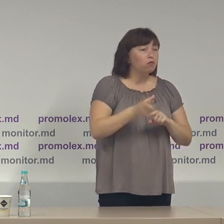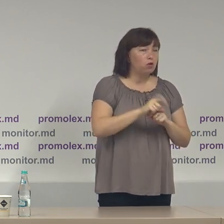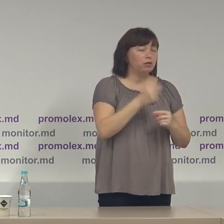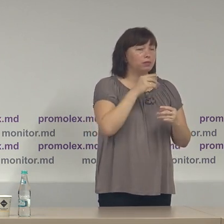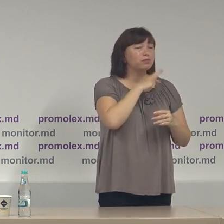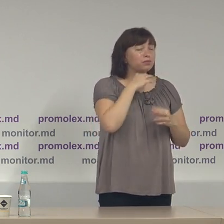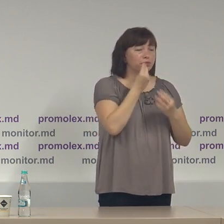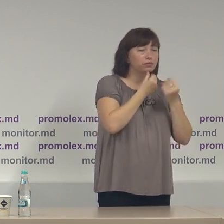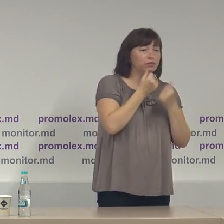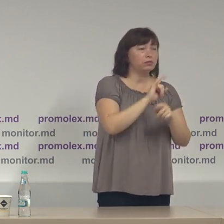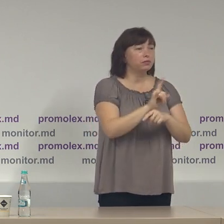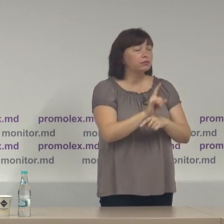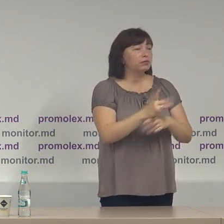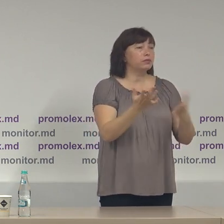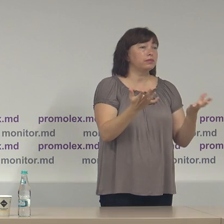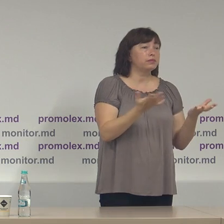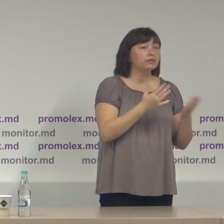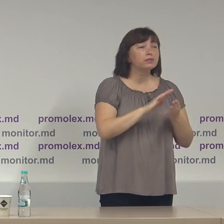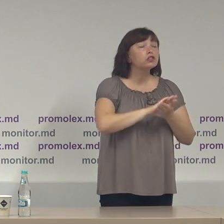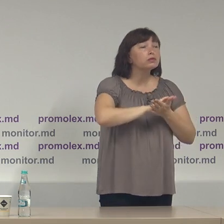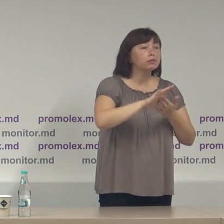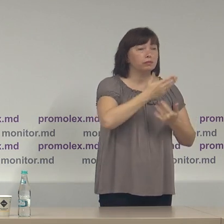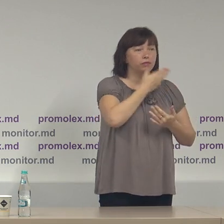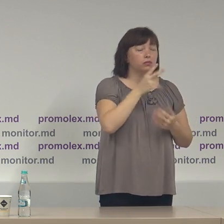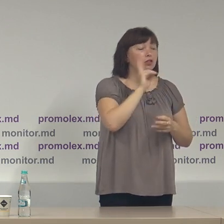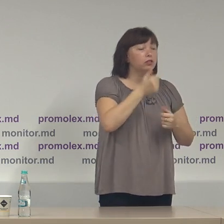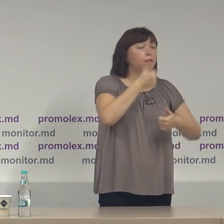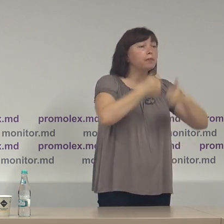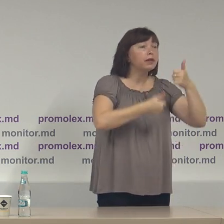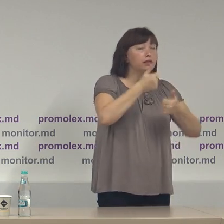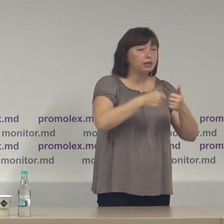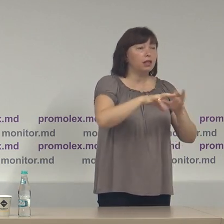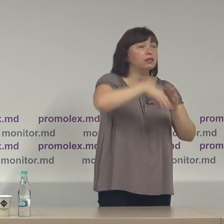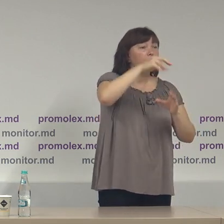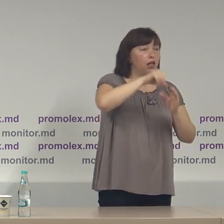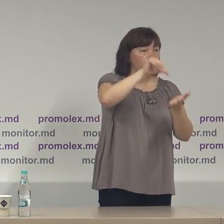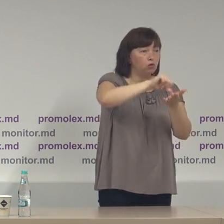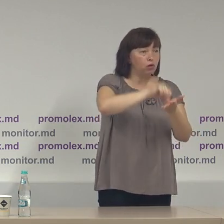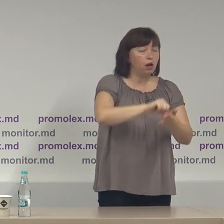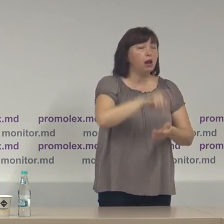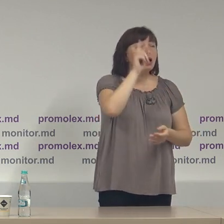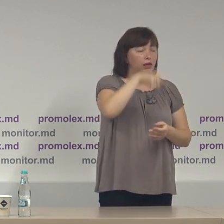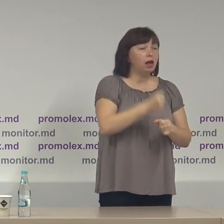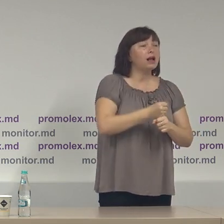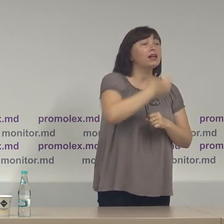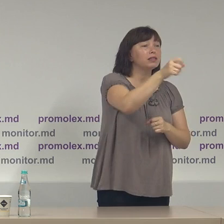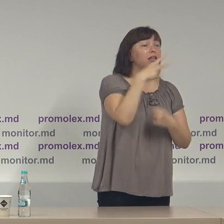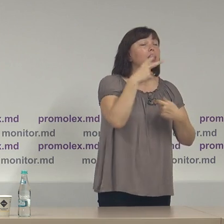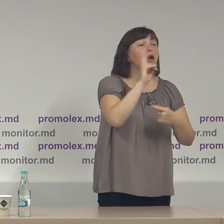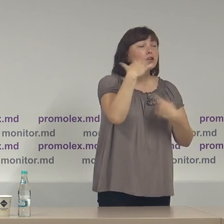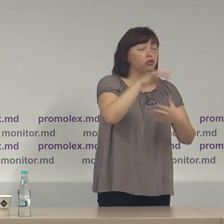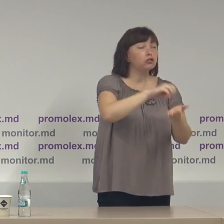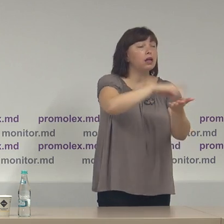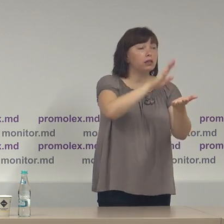atât concurenții electorale cer scuze pretendenții la funcție de concurență electoral sau chiar candidații înregistrați deja